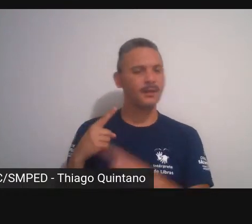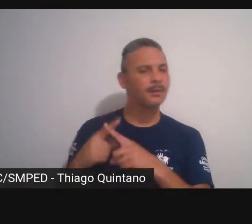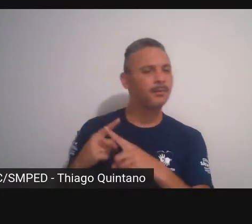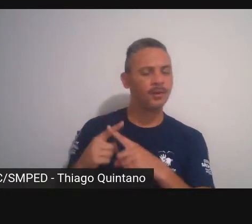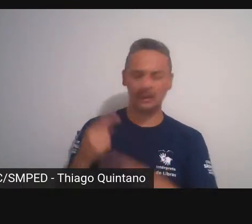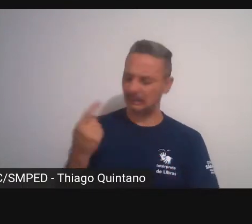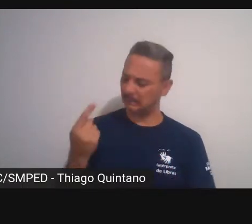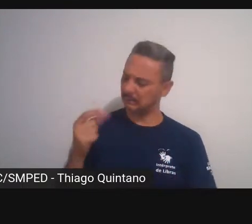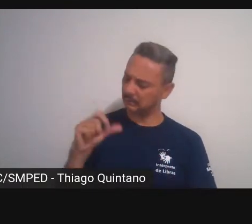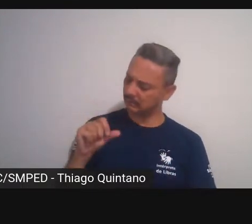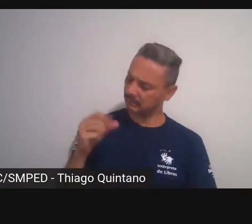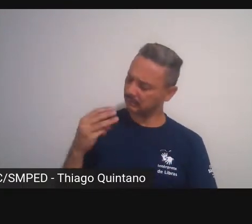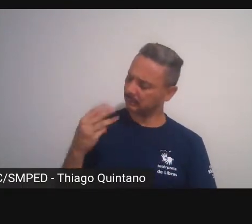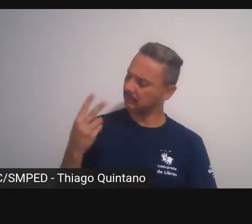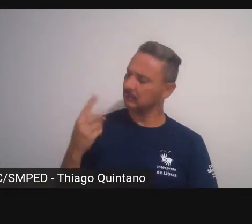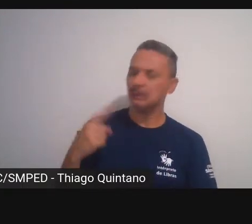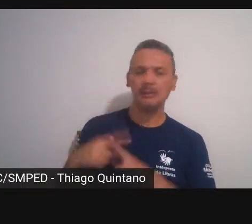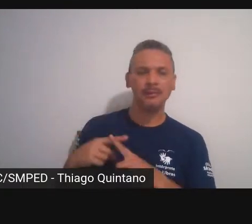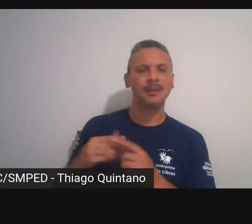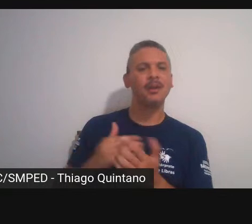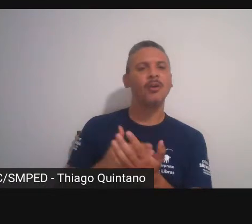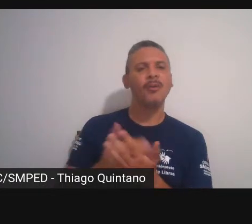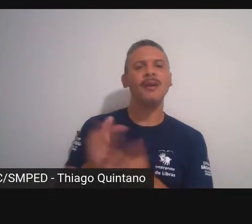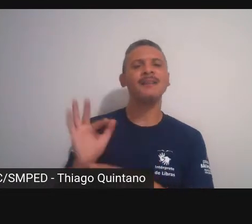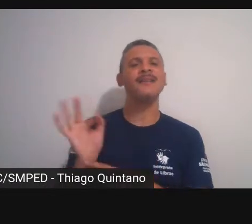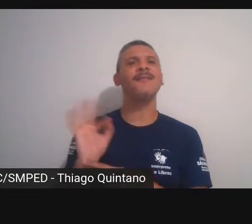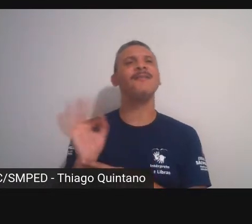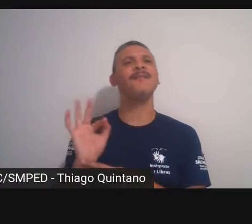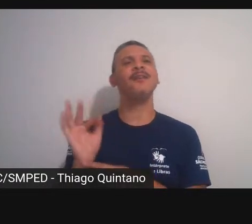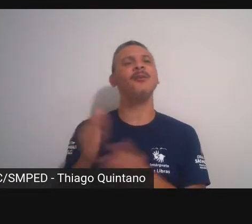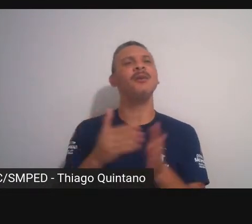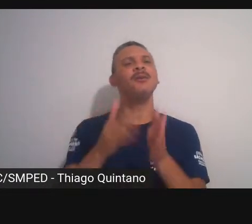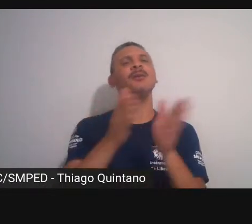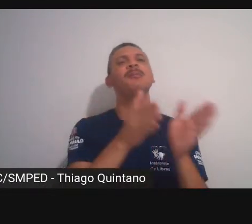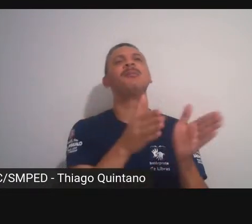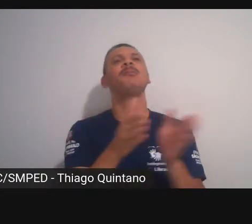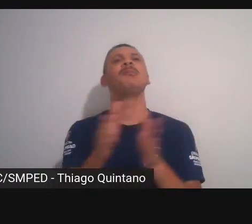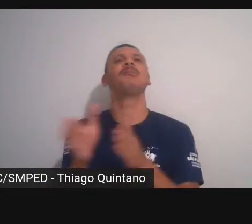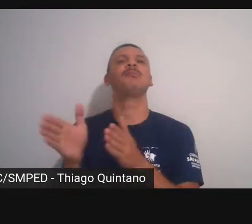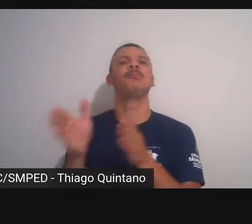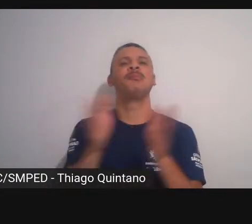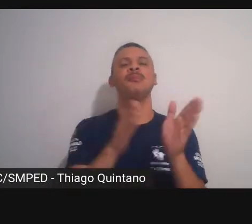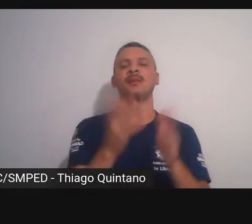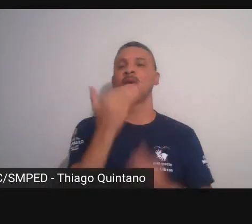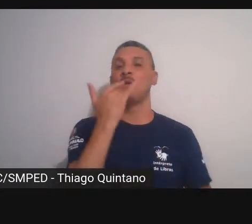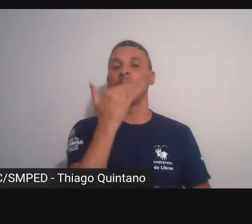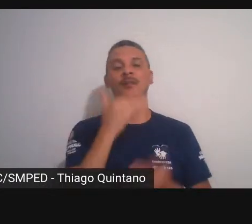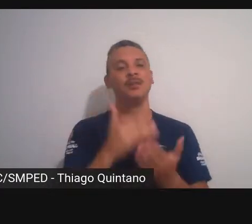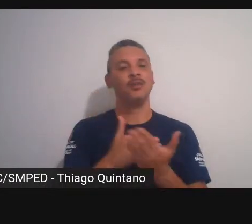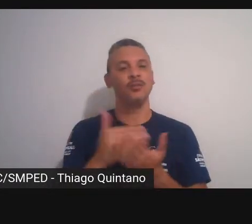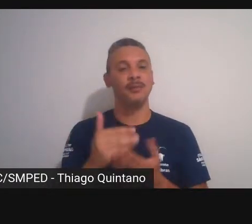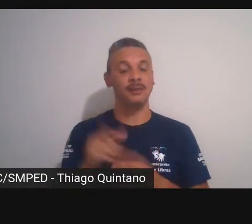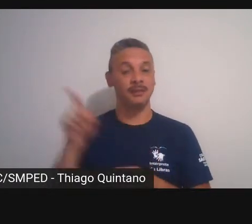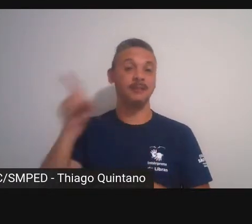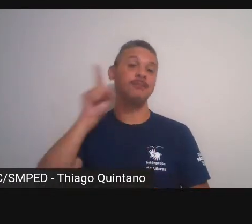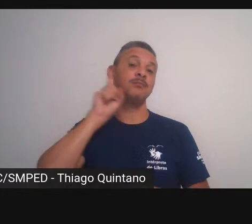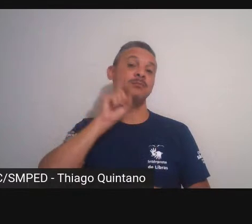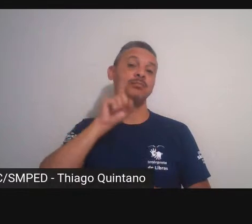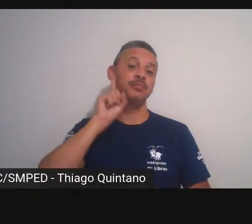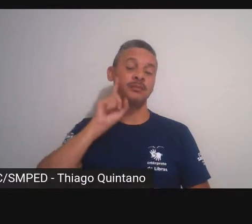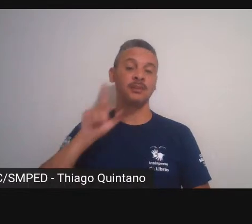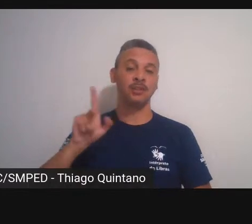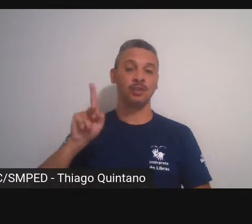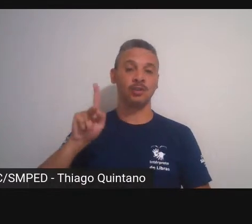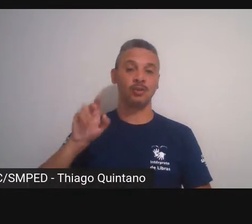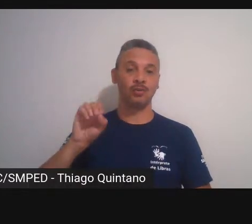os primeiros filmes para câmeras de pequeno formato coloridos tanto os americanos na Kodak quanto os